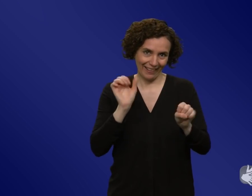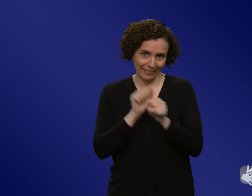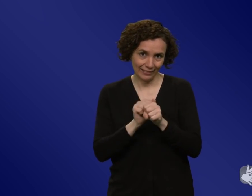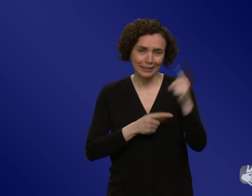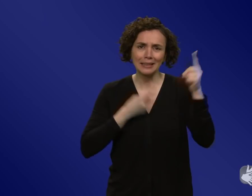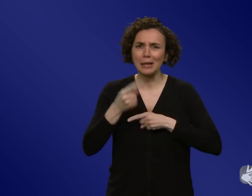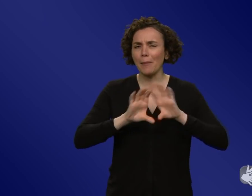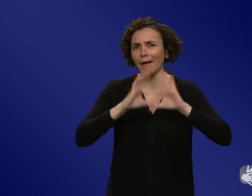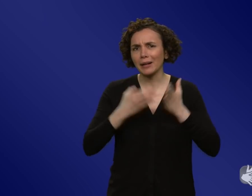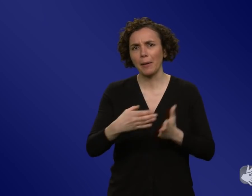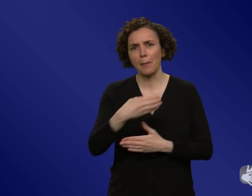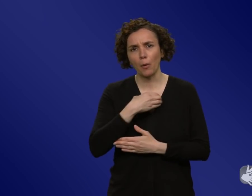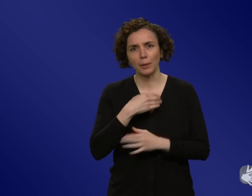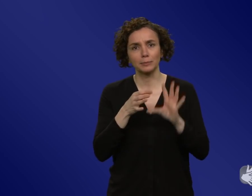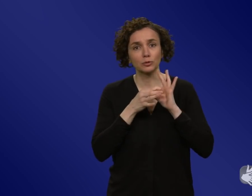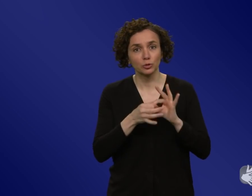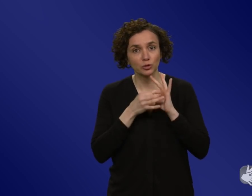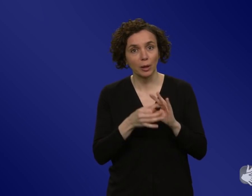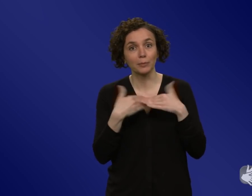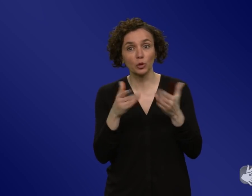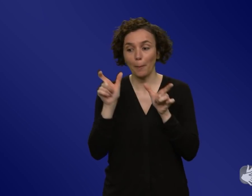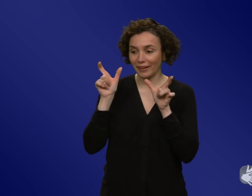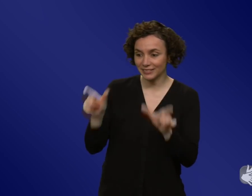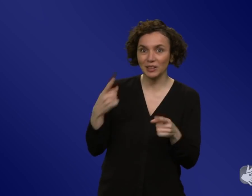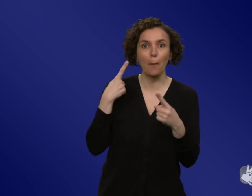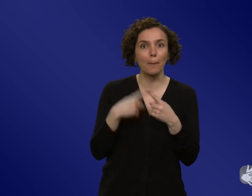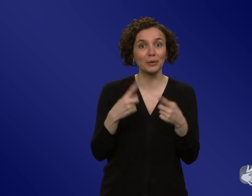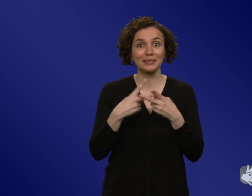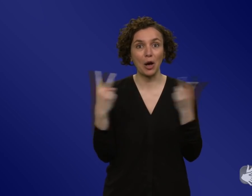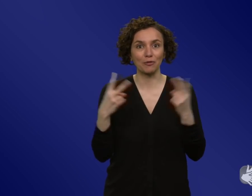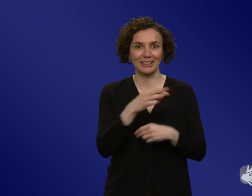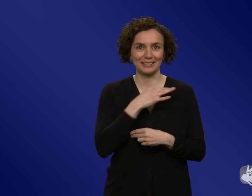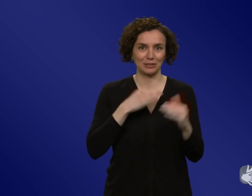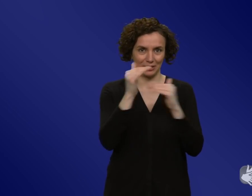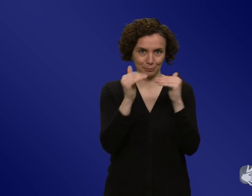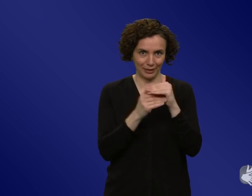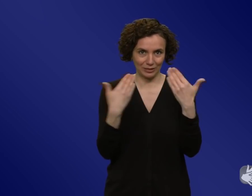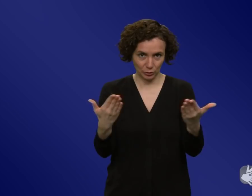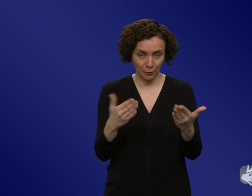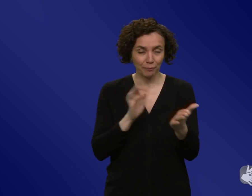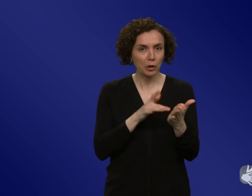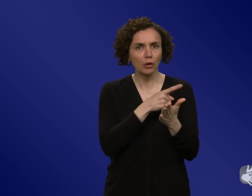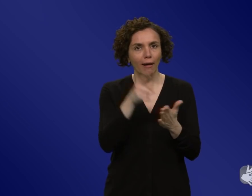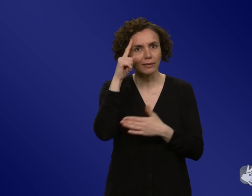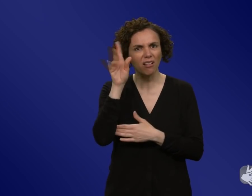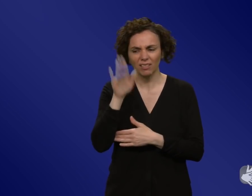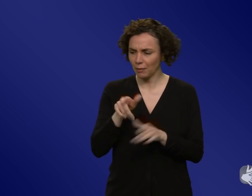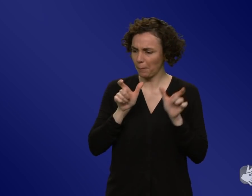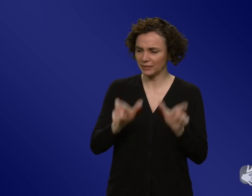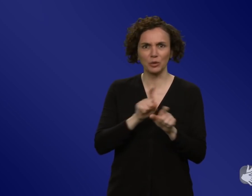Gesundheitswesen, dass es häufig so aussieht, als wäre Prävention nicht wichtig gewesen, weil ja danach eben nichts eintritt, aber es wäre ja höchstwahrscheinlich eingetroffen,